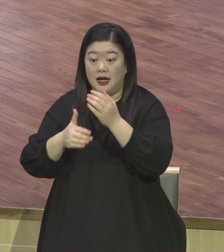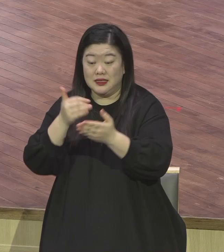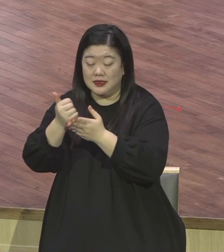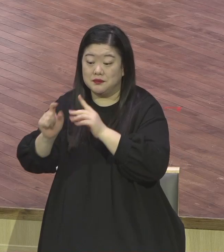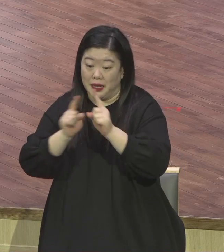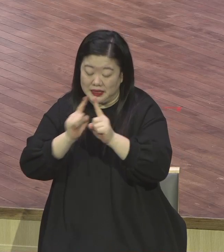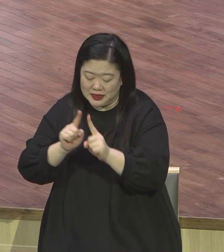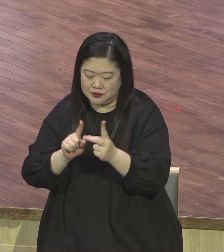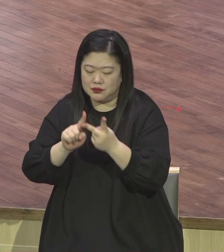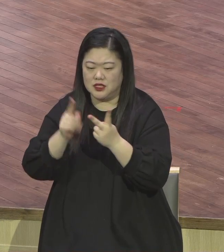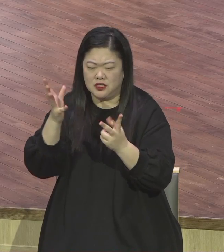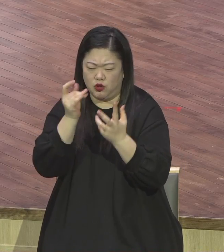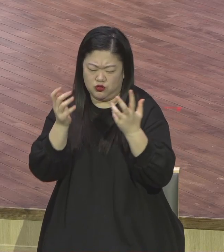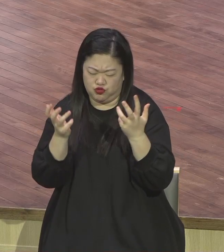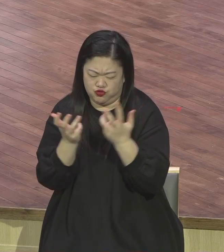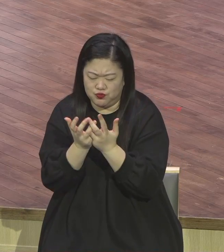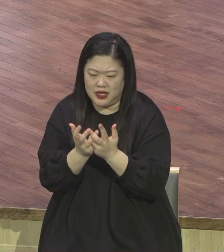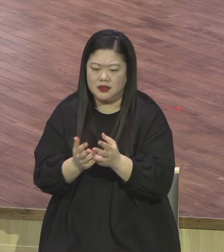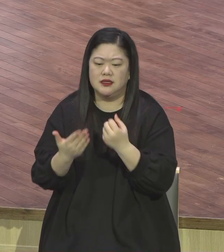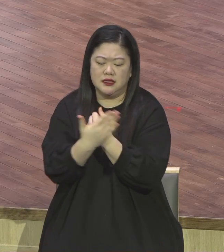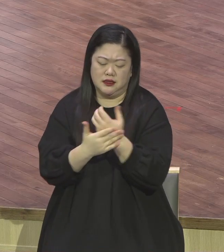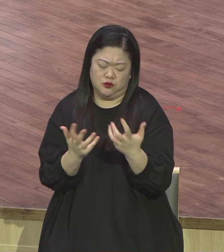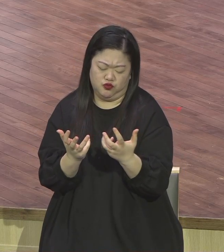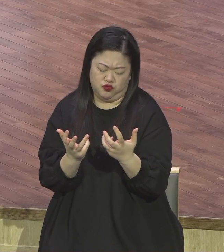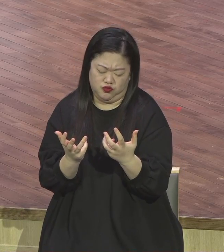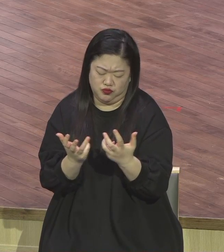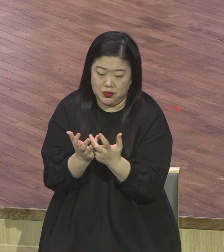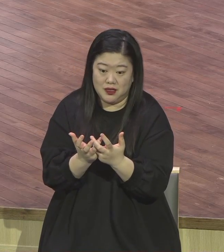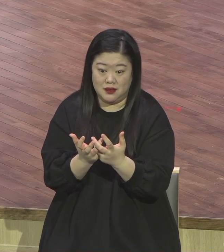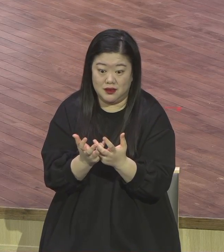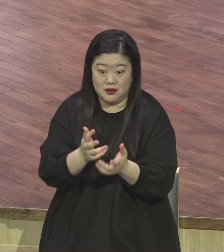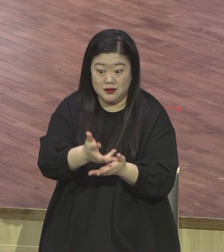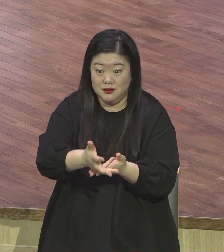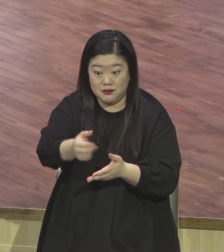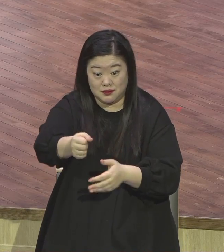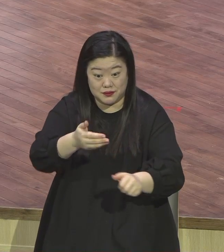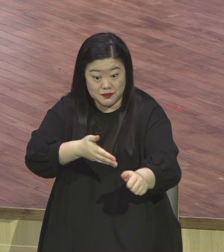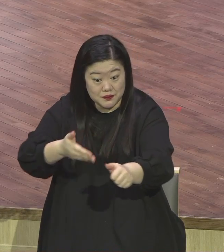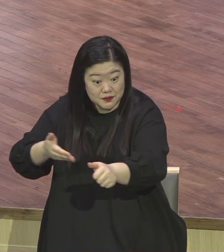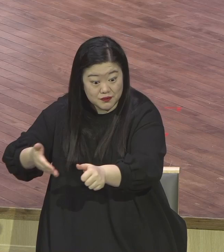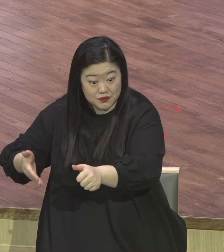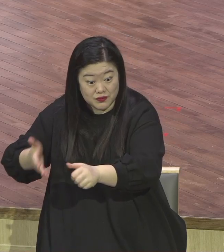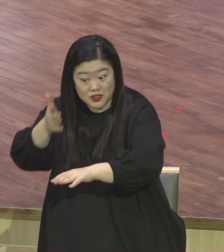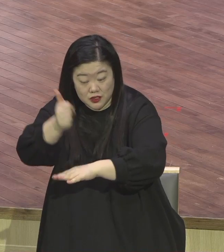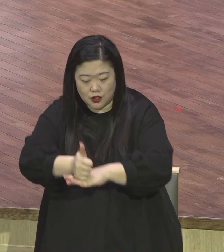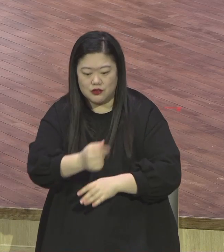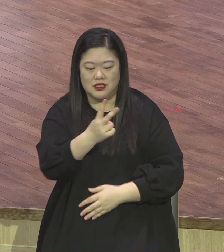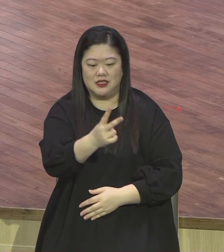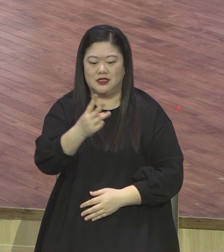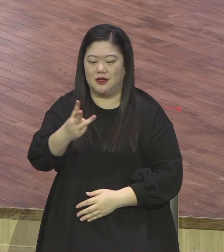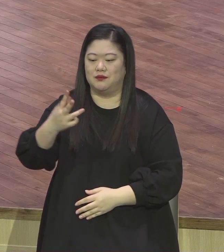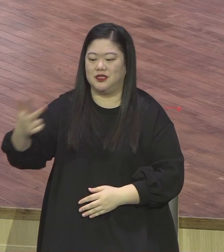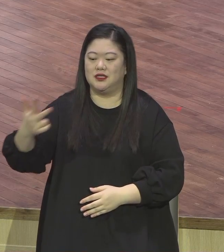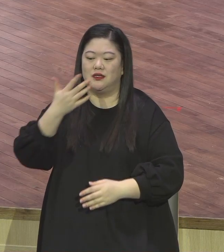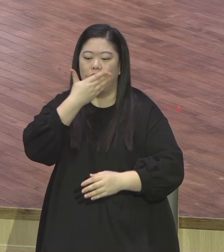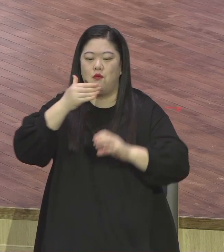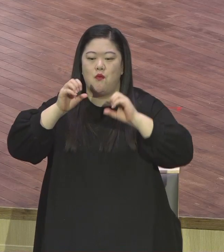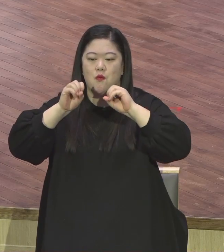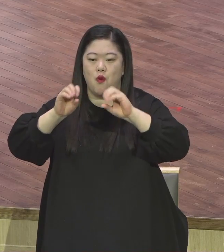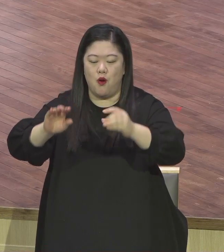여기에 힘이운 삶을 살아야 돼요 그래서 본당 헌당과 2, 3, 7 보금화의 주역들로 당당히 서시기를 제문으로